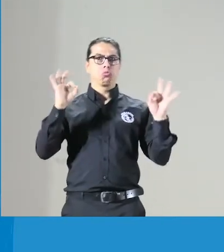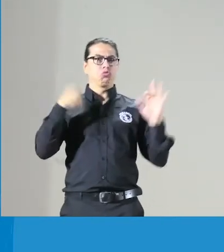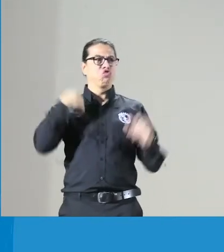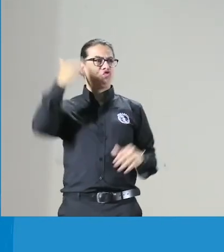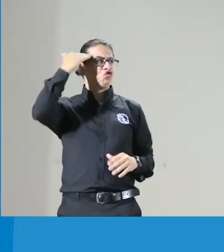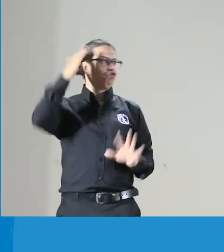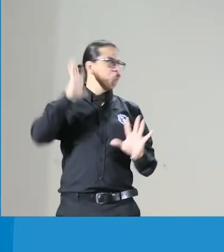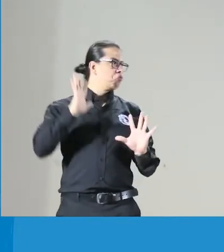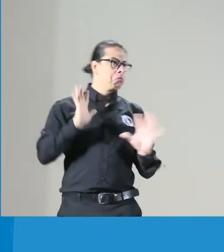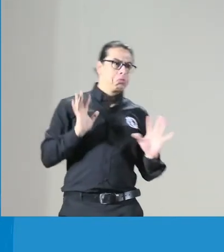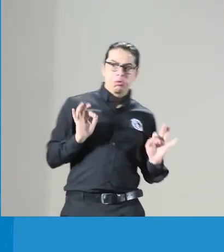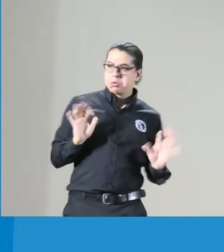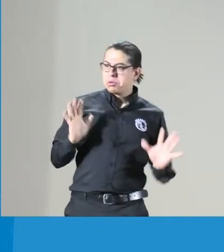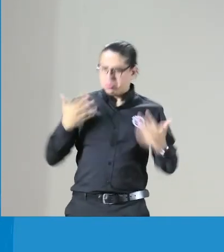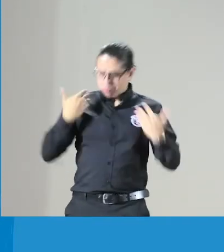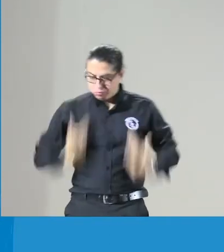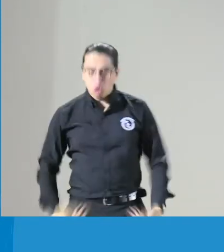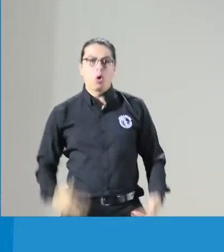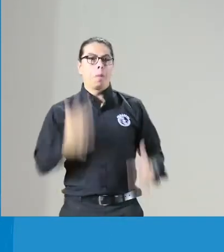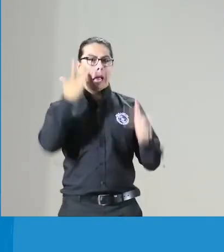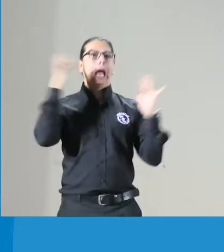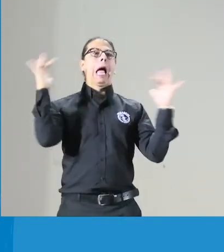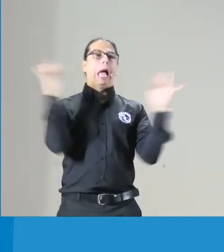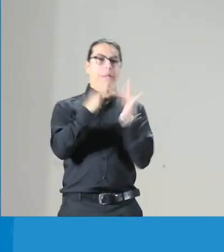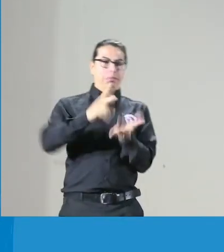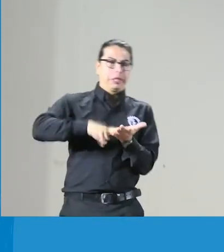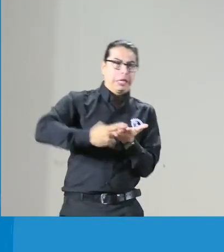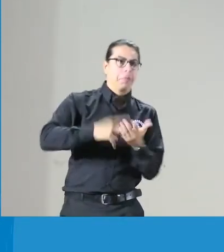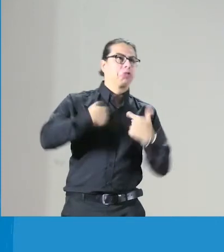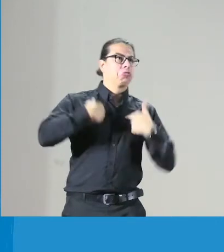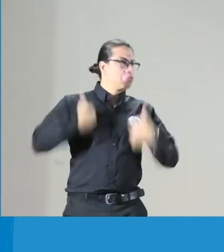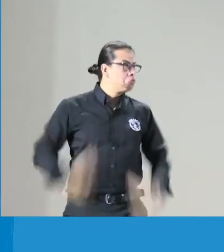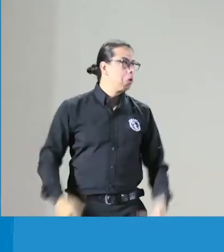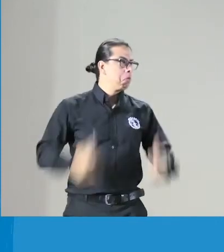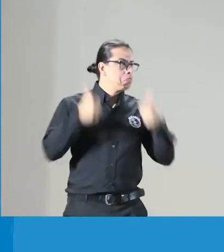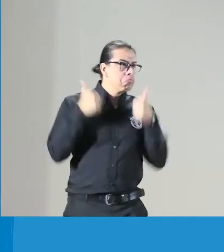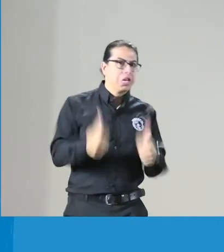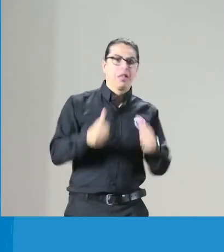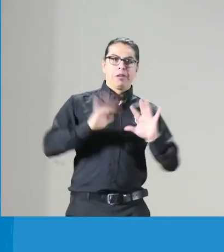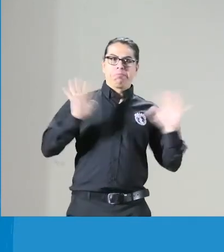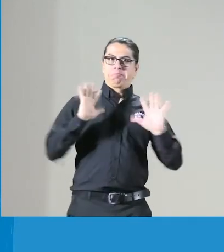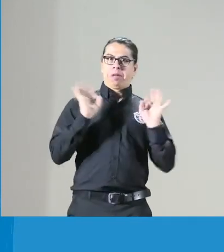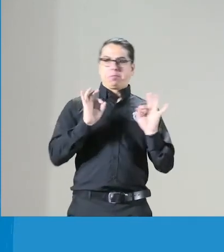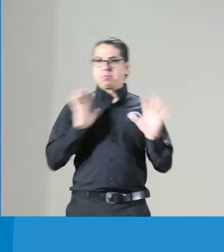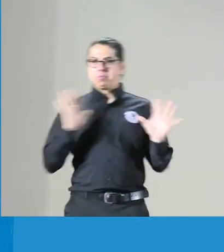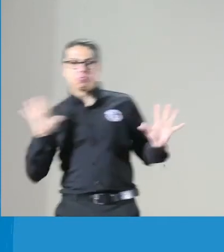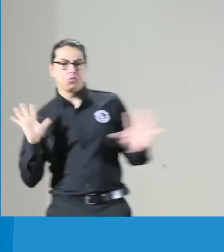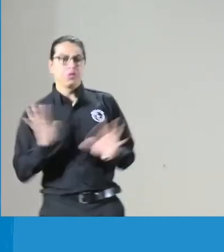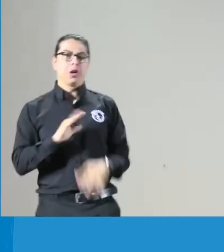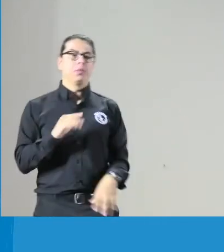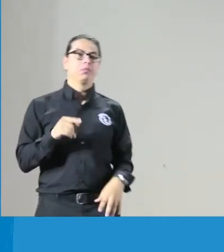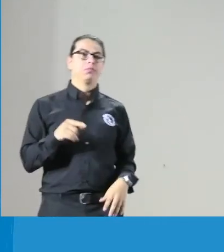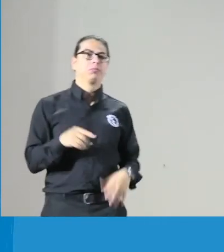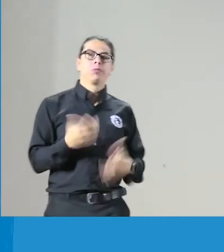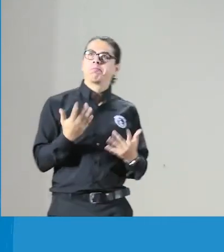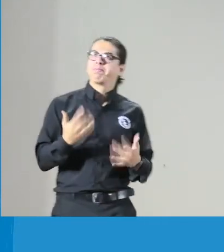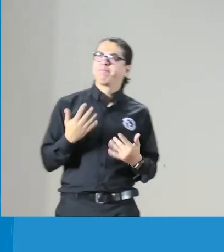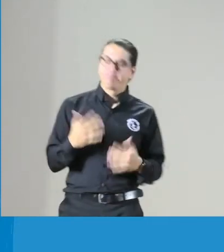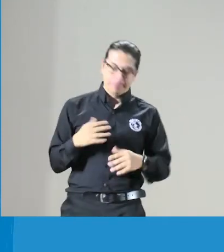desunificada pasará por delante y no hay que generar la interpretación. Estoy con la vestimenta adecuada, el